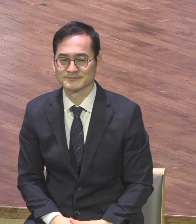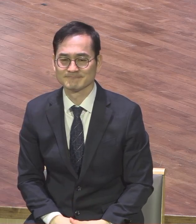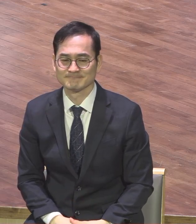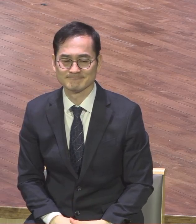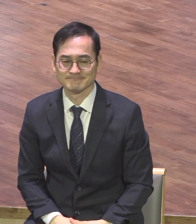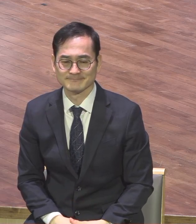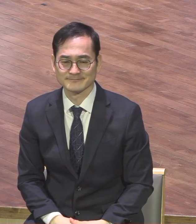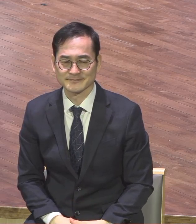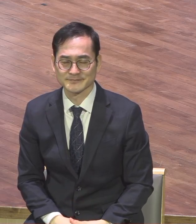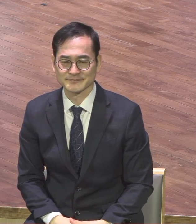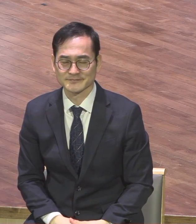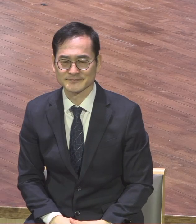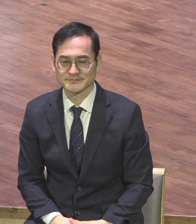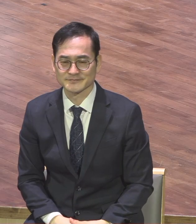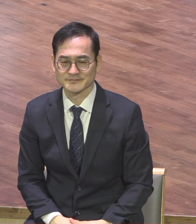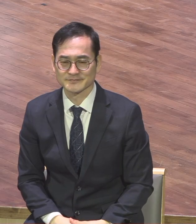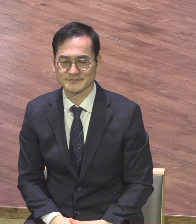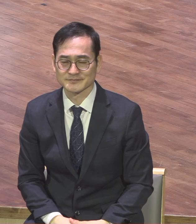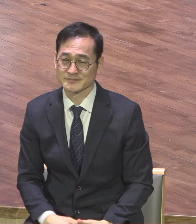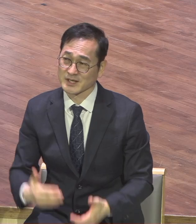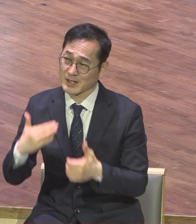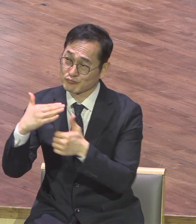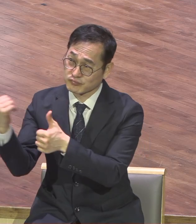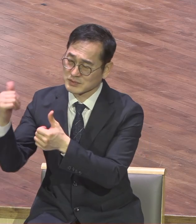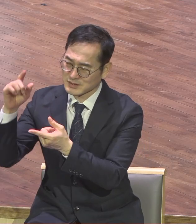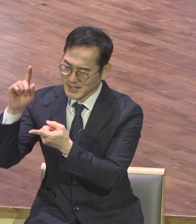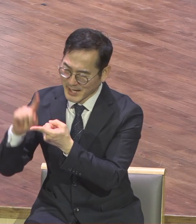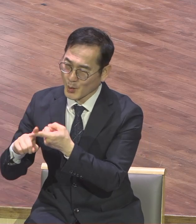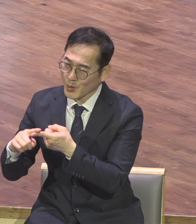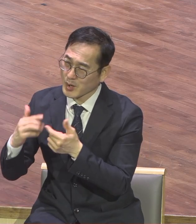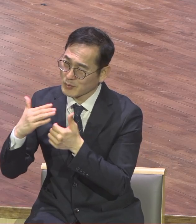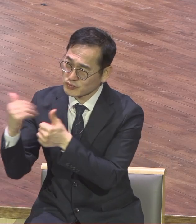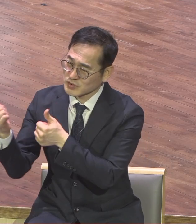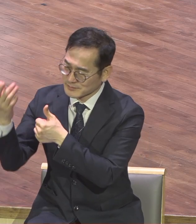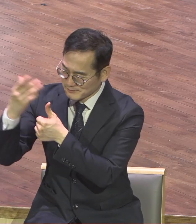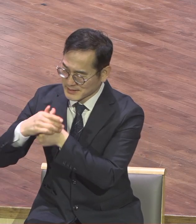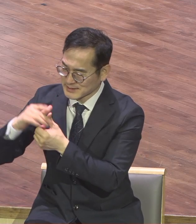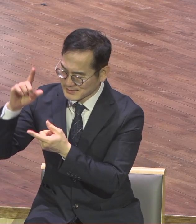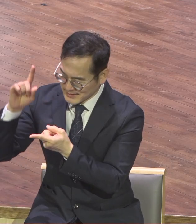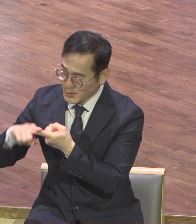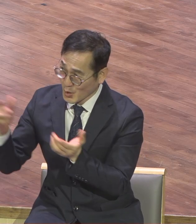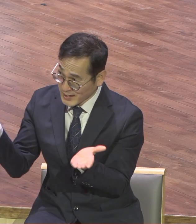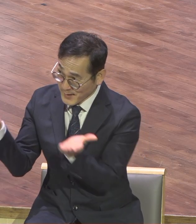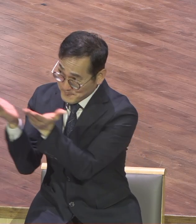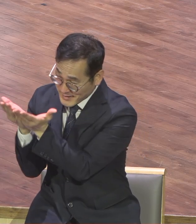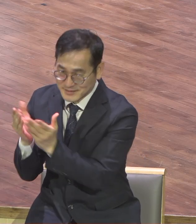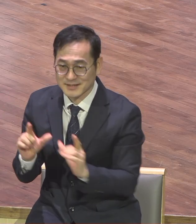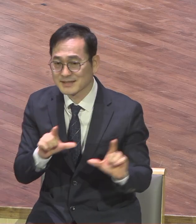우리가 부르심에 합당한 삶을 살 수밖에 없고 영적 파워를 얻게 된다